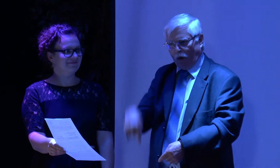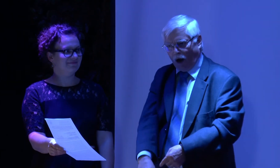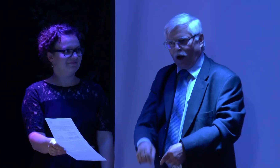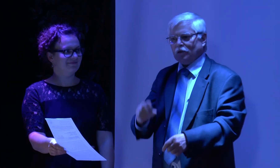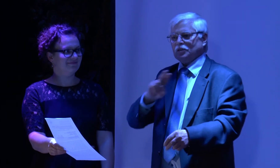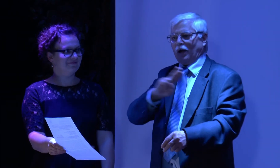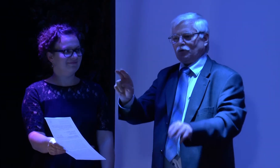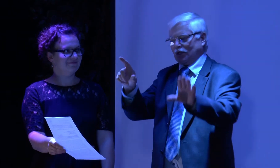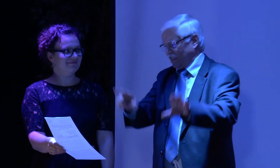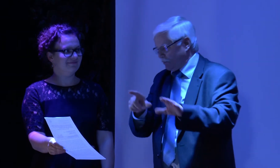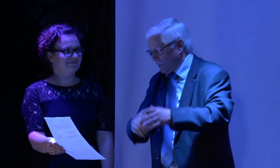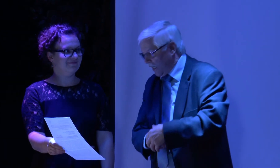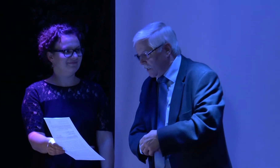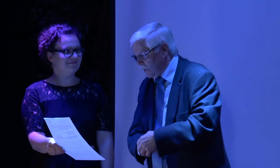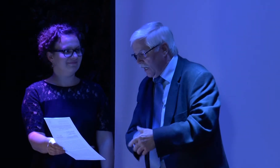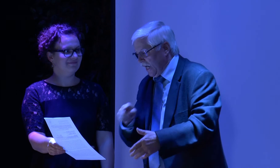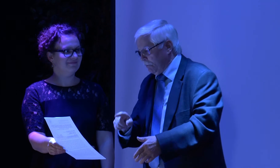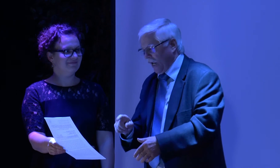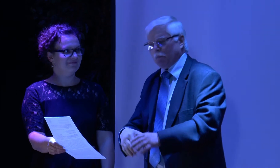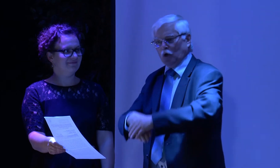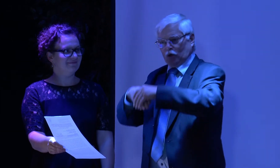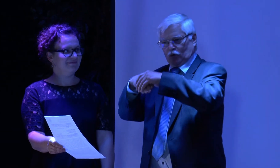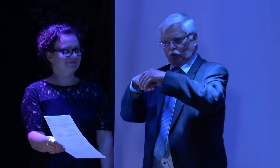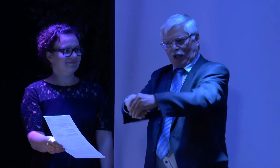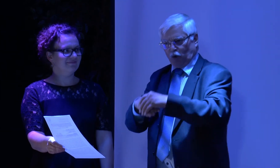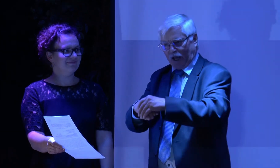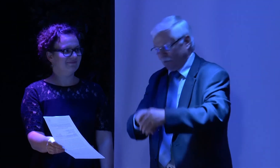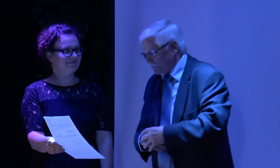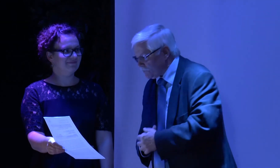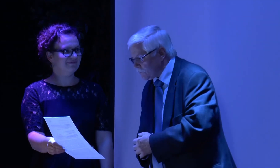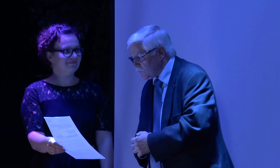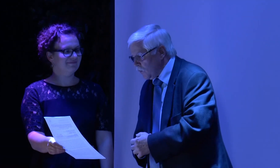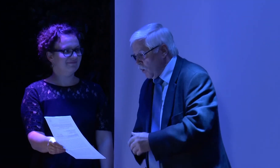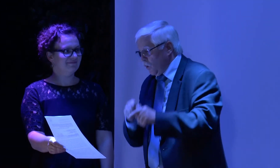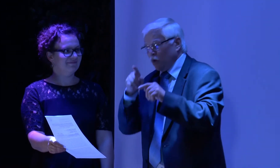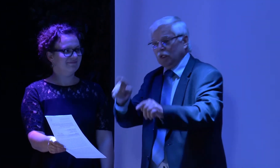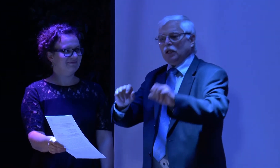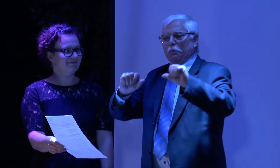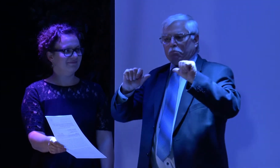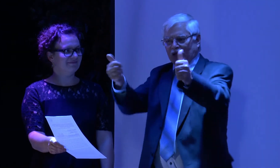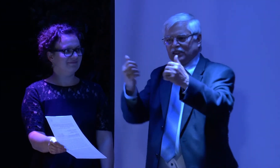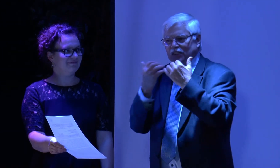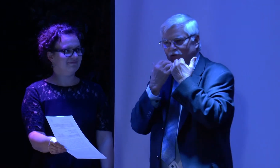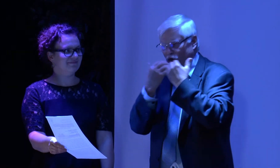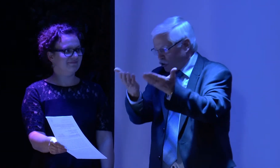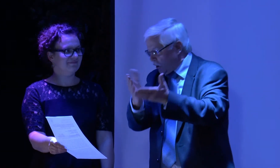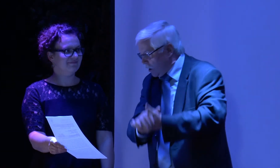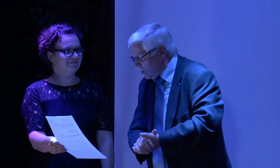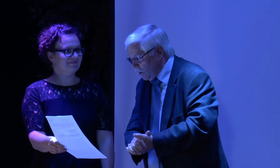Hier am 1. Oktober 2017 in Bremen zu gratulieren. Und die